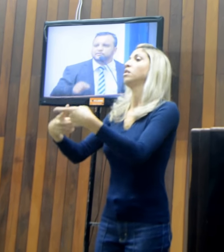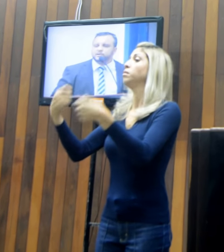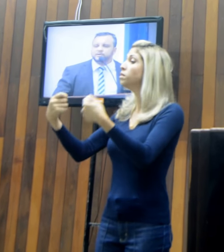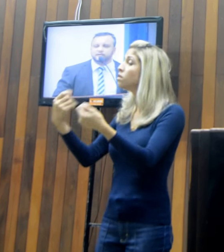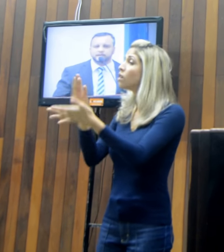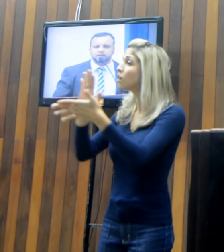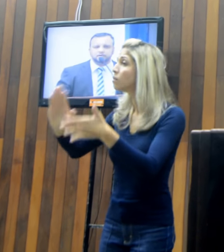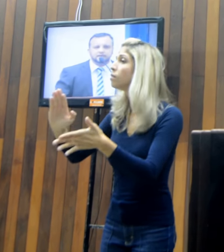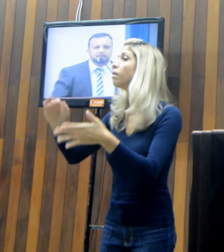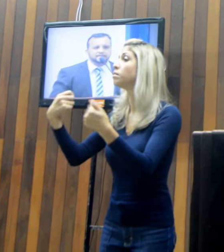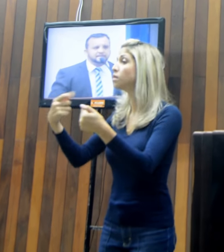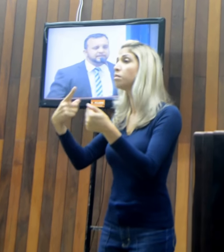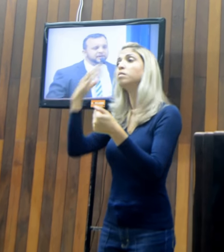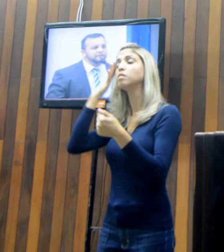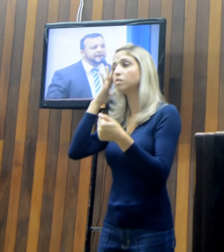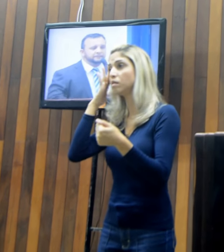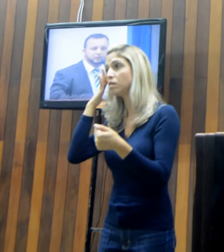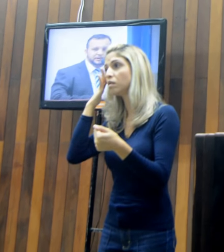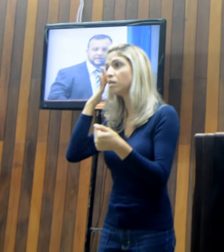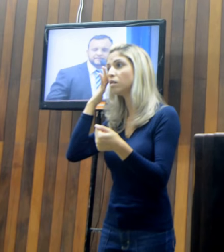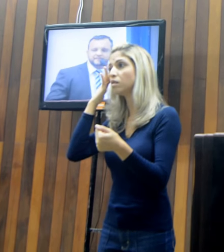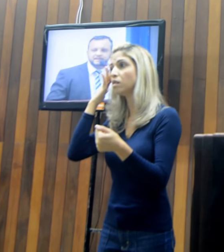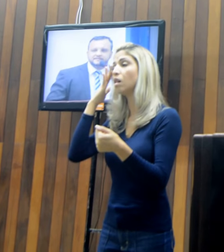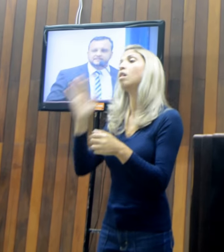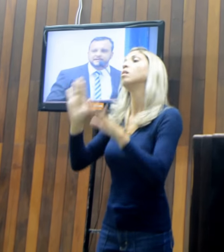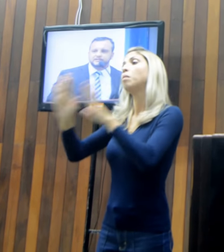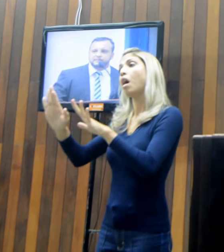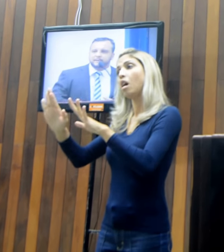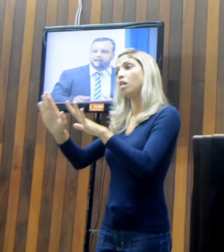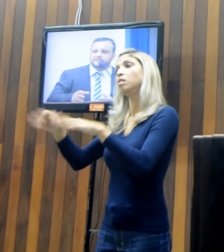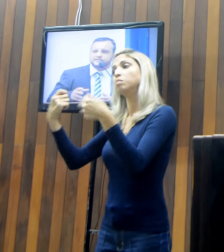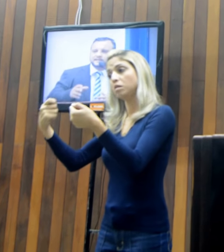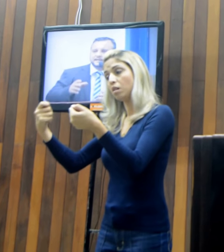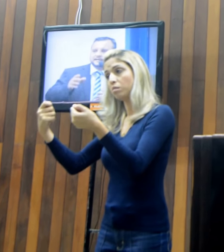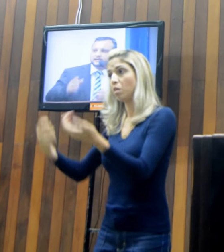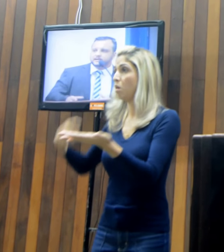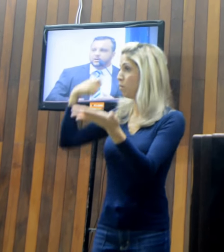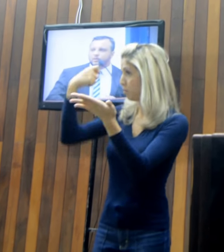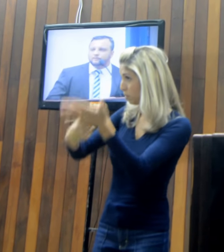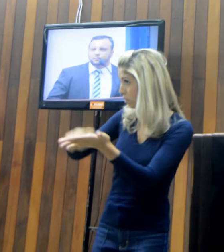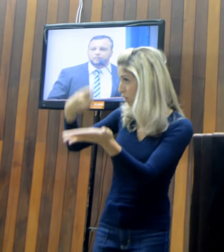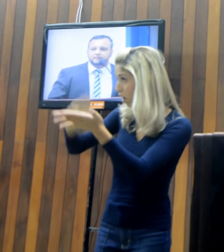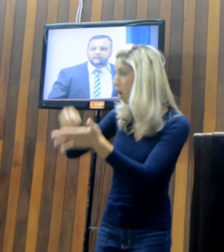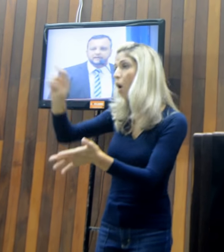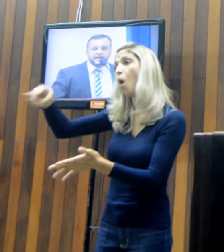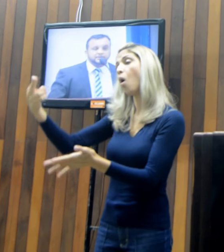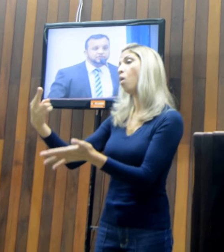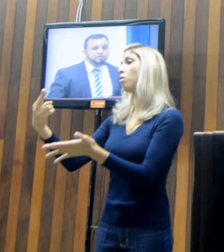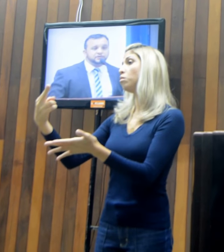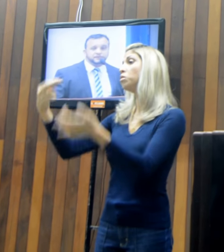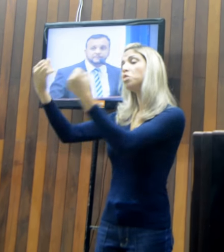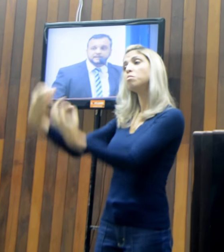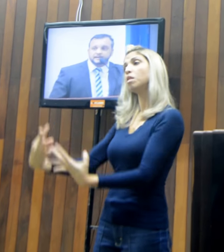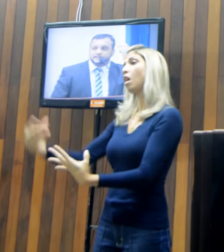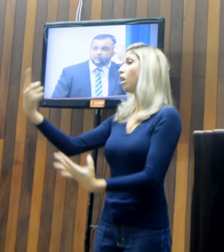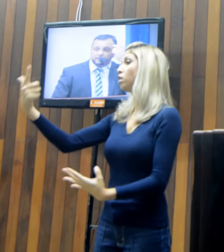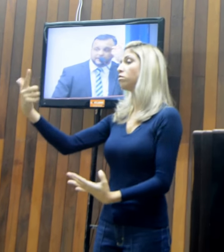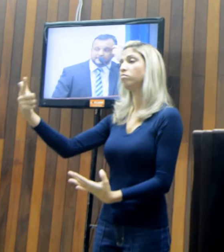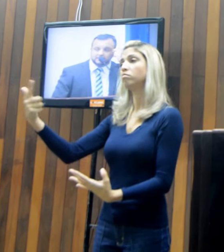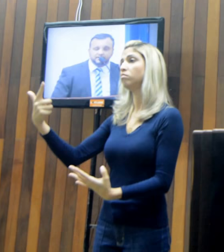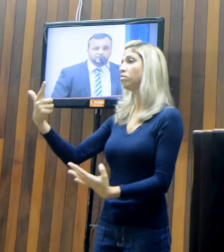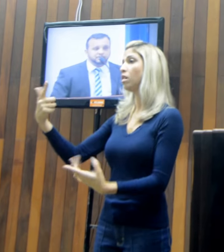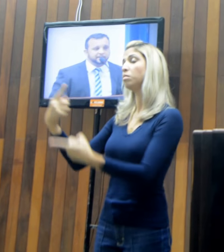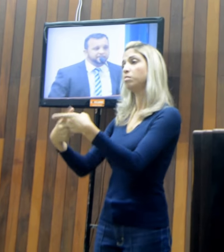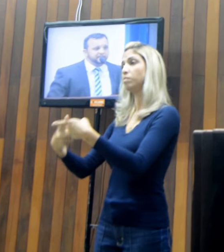e chegar ao seu intento, seja para punir, seja para dizer que não houve culpabilidade. E o que nós vemos em relação à